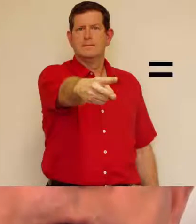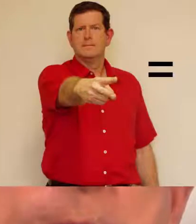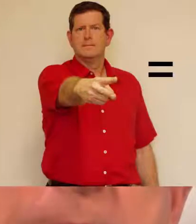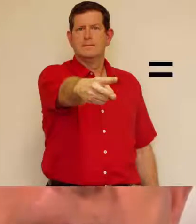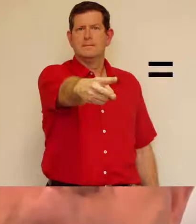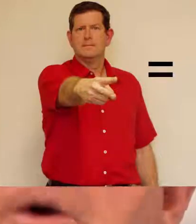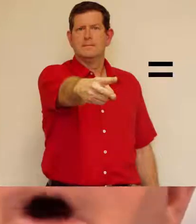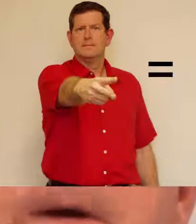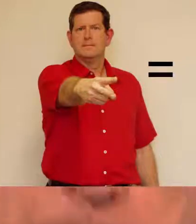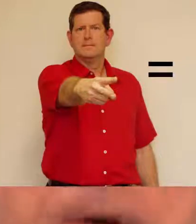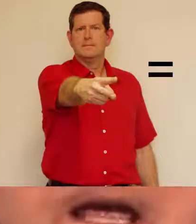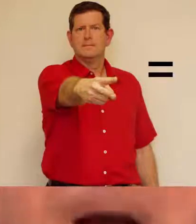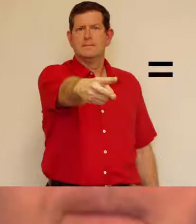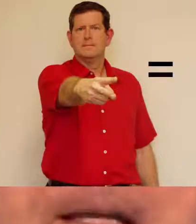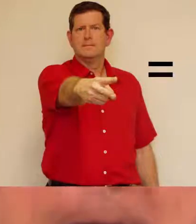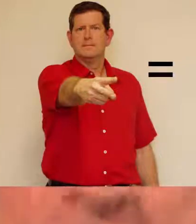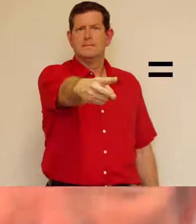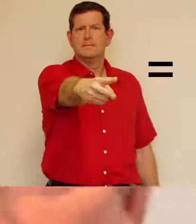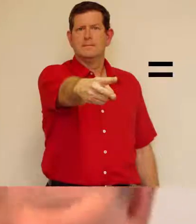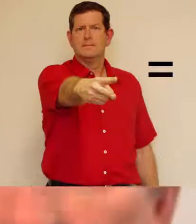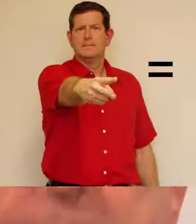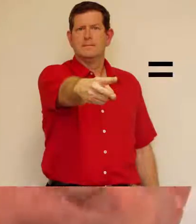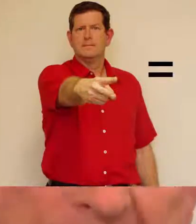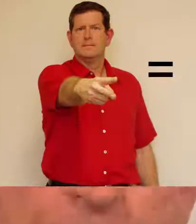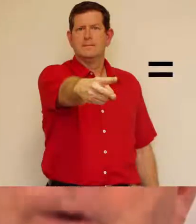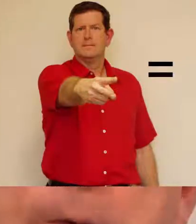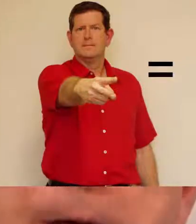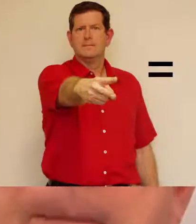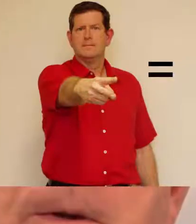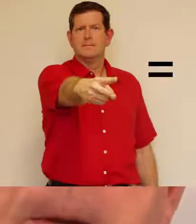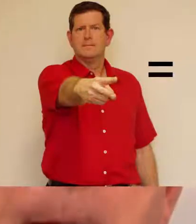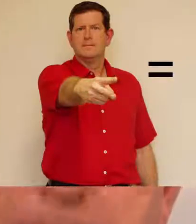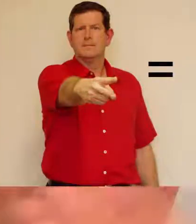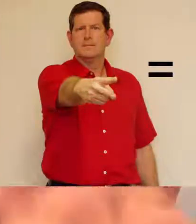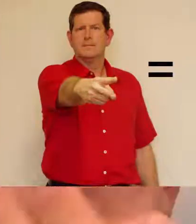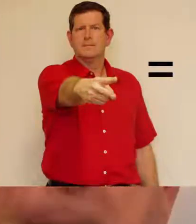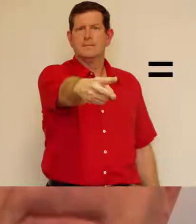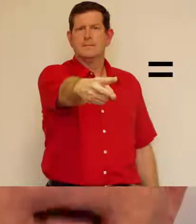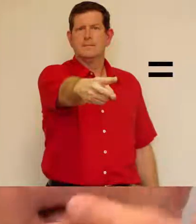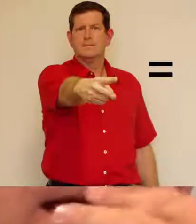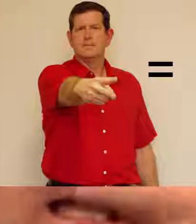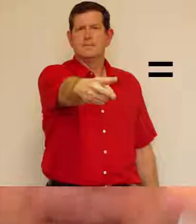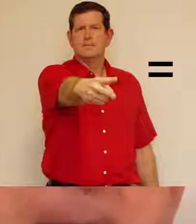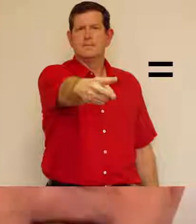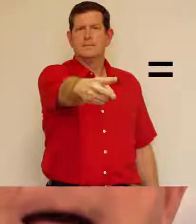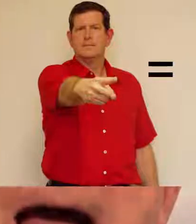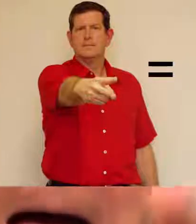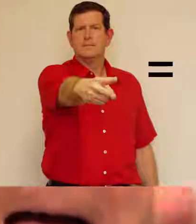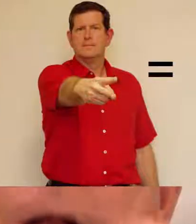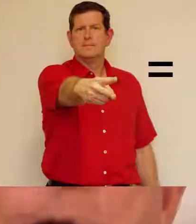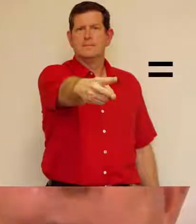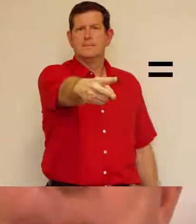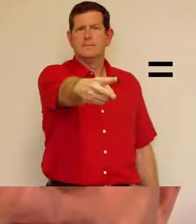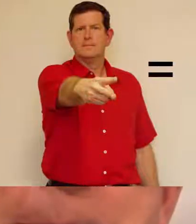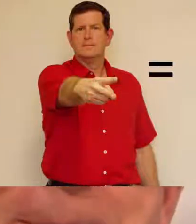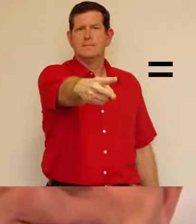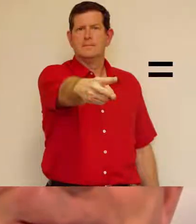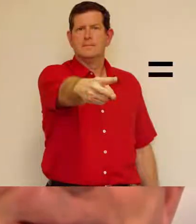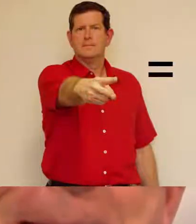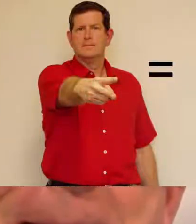ce verbe. Donc, veuillez répéter après moi. D'abord, le verbe lui-même, avec les mains, et répétez. Être.